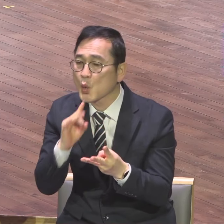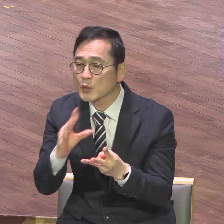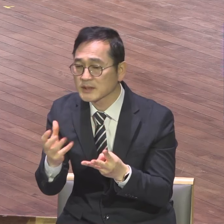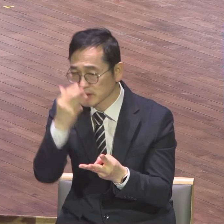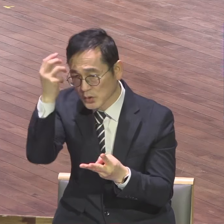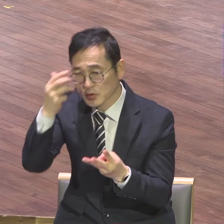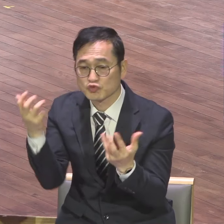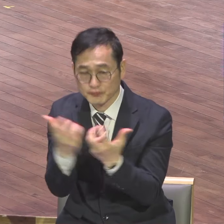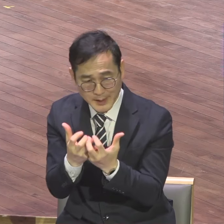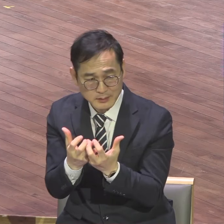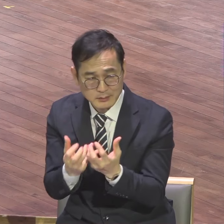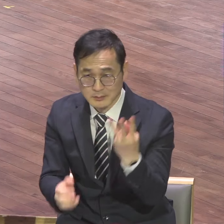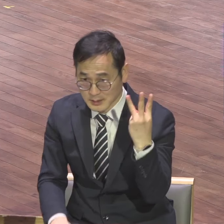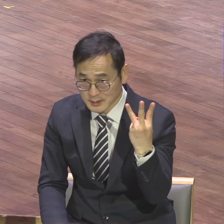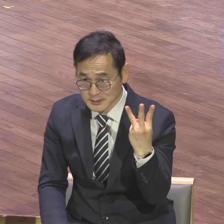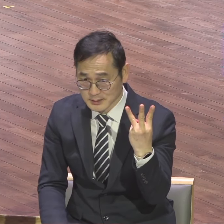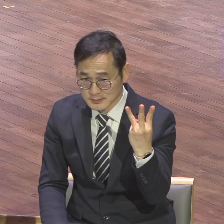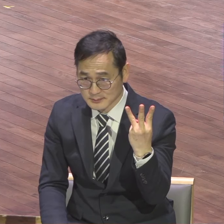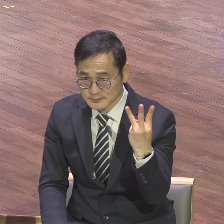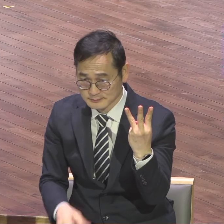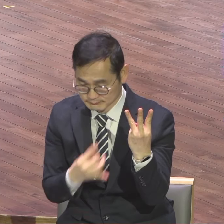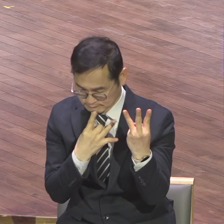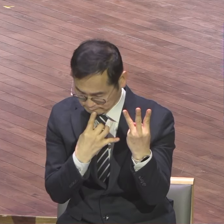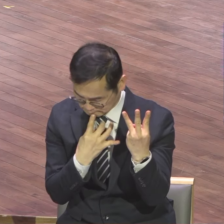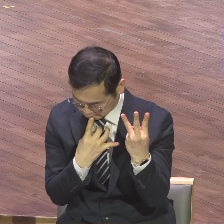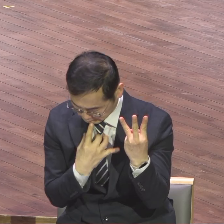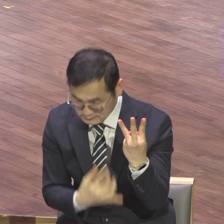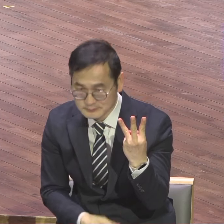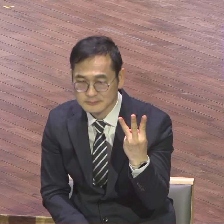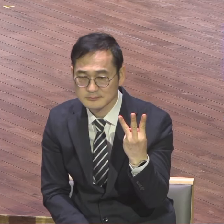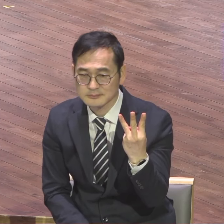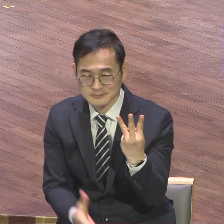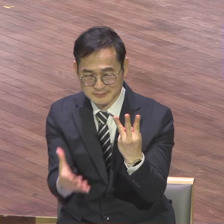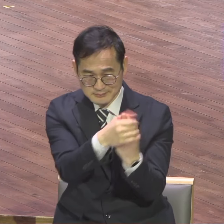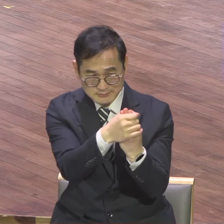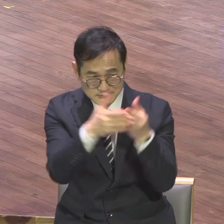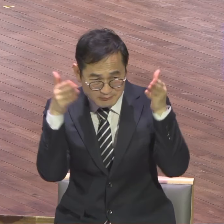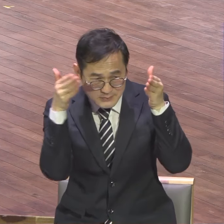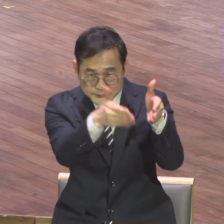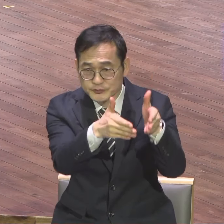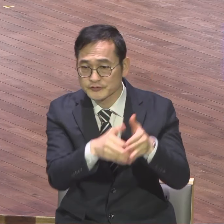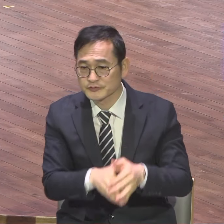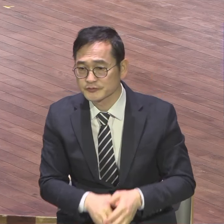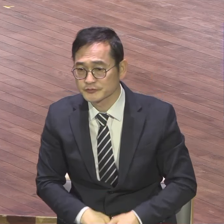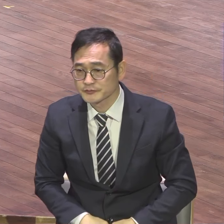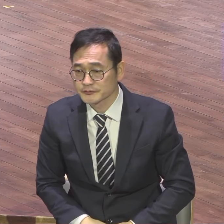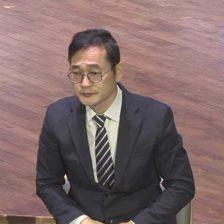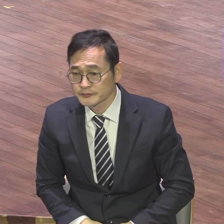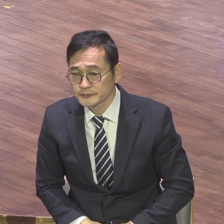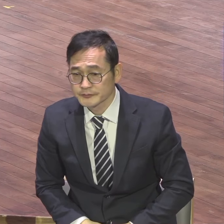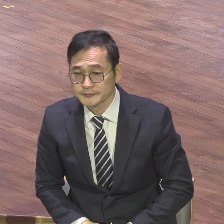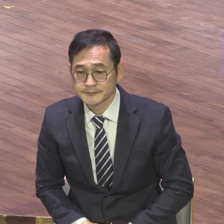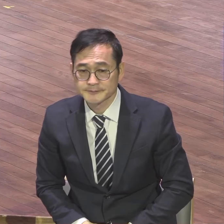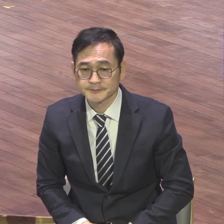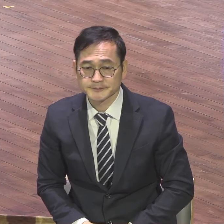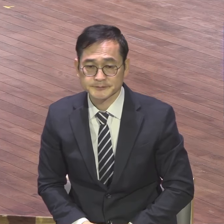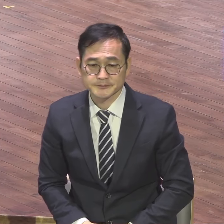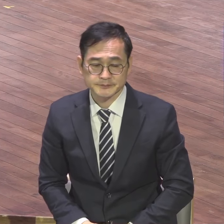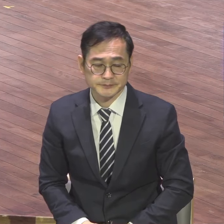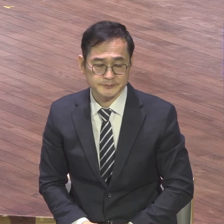아멘 여기에 연결 포커스 맞추세요. 크리스도 이거 크리스도 누리고